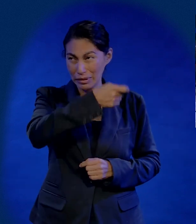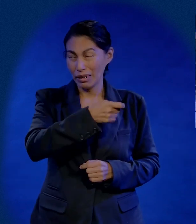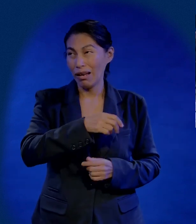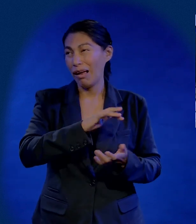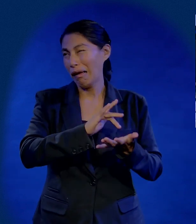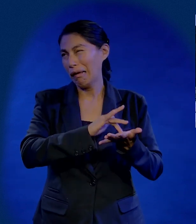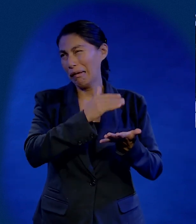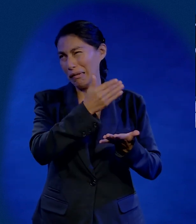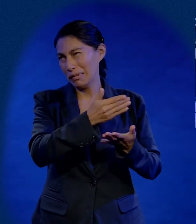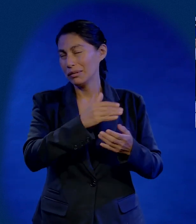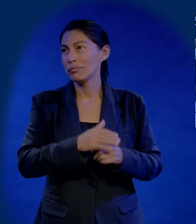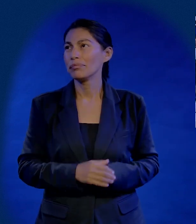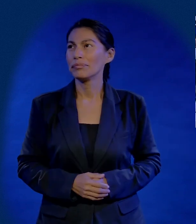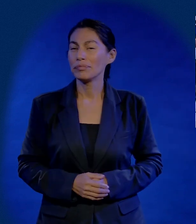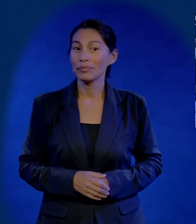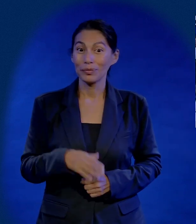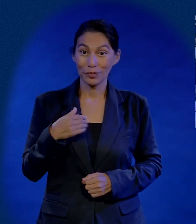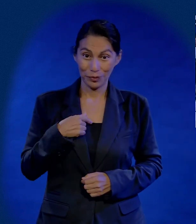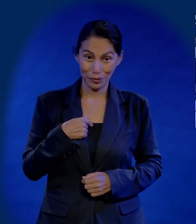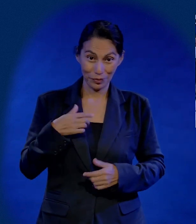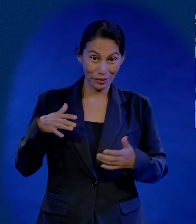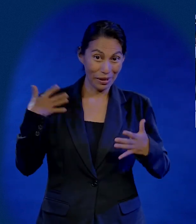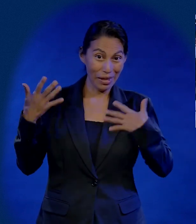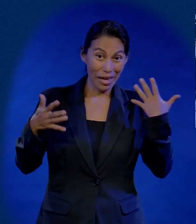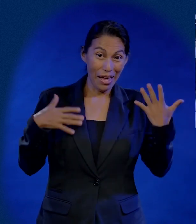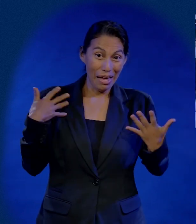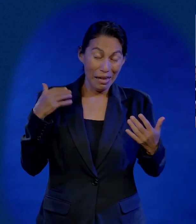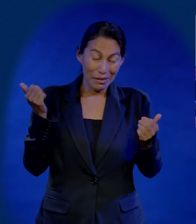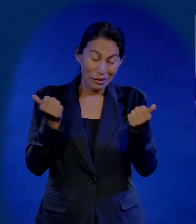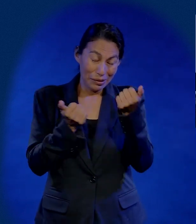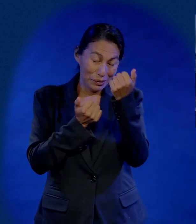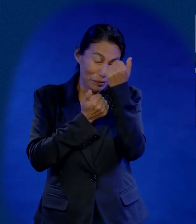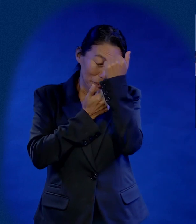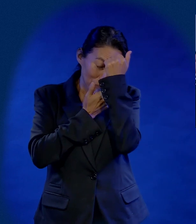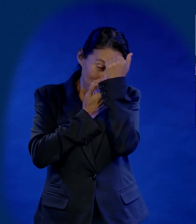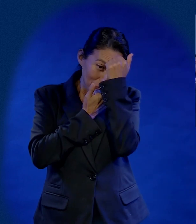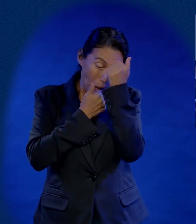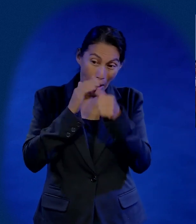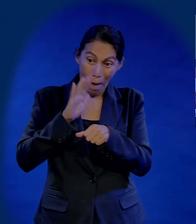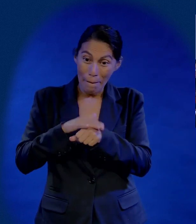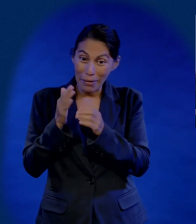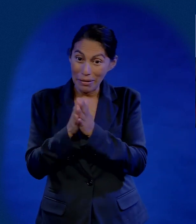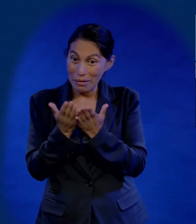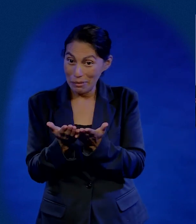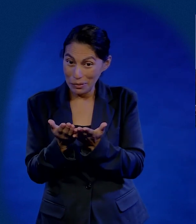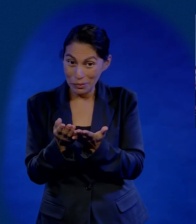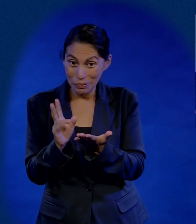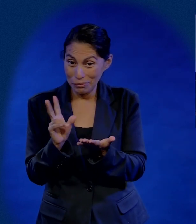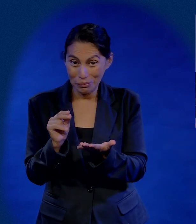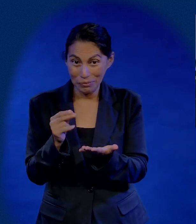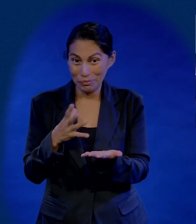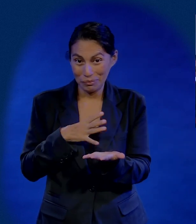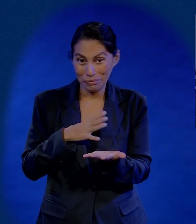Gracias a Dios por ella, señor. Gracias a Dios por ella. Salí feliz y arrepentido por no haber llevado más libros.